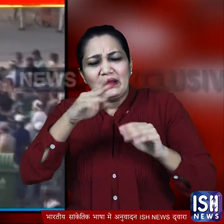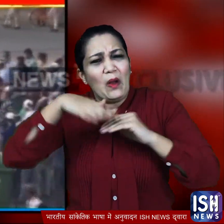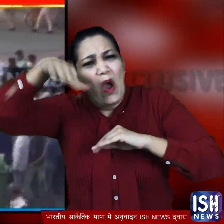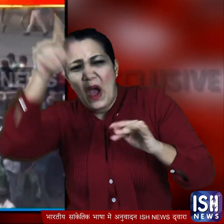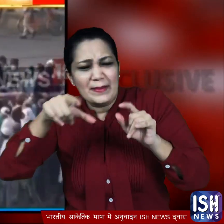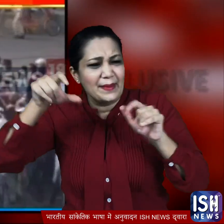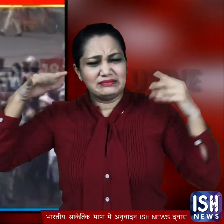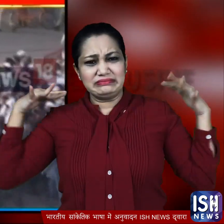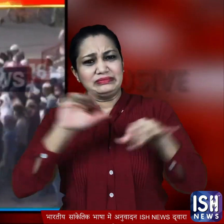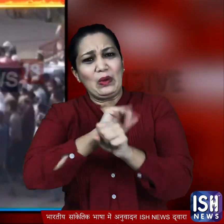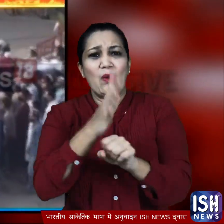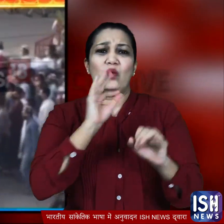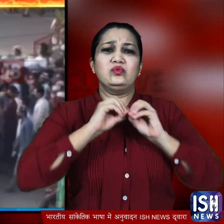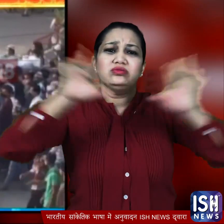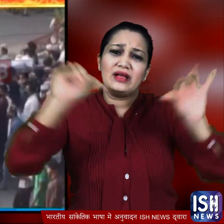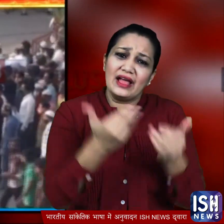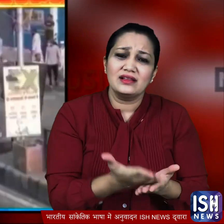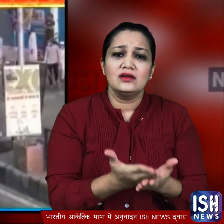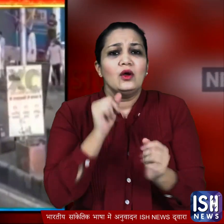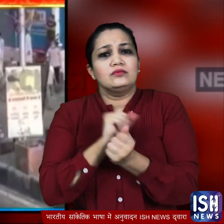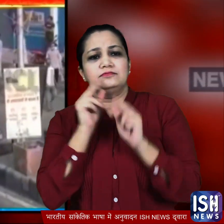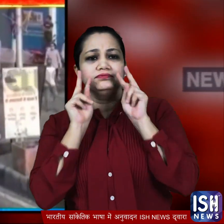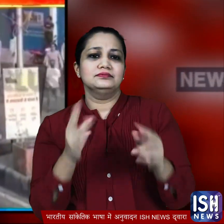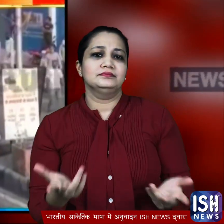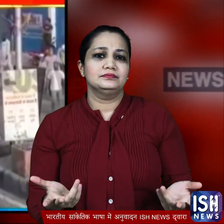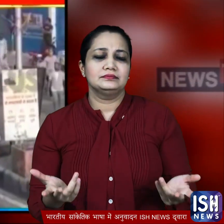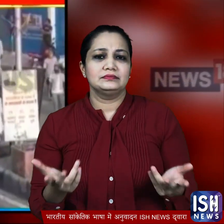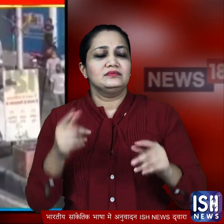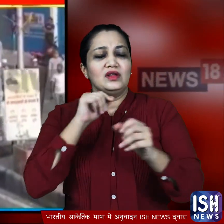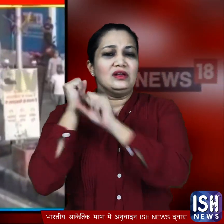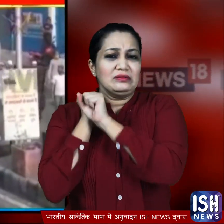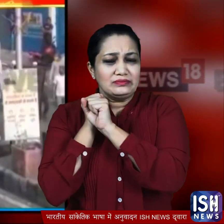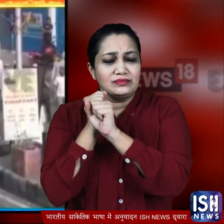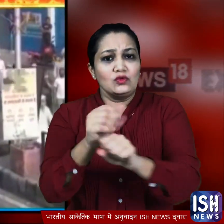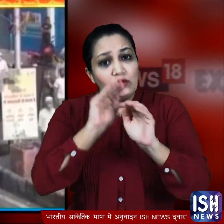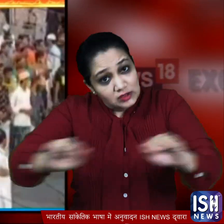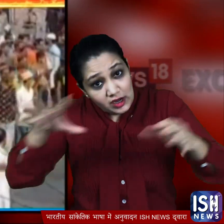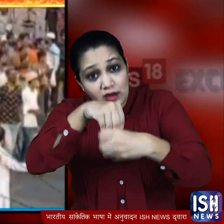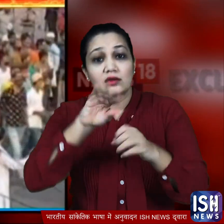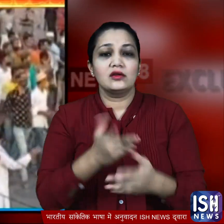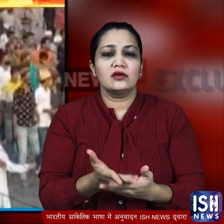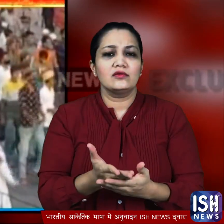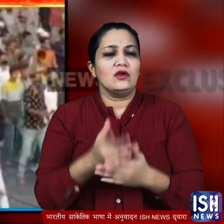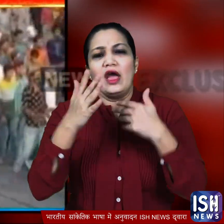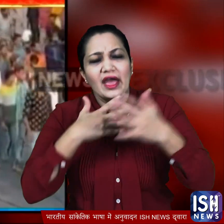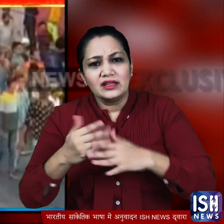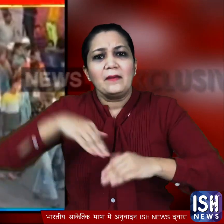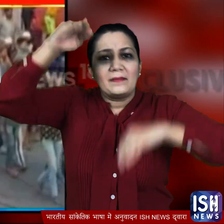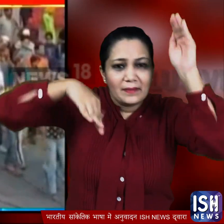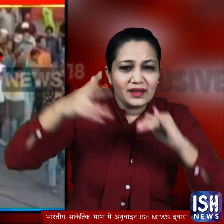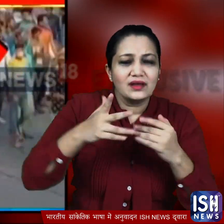को दावत दे रहे थे और वो खड़े खड़े देख रहे थे हैरानी तो इस बात किये कि जनाजे में बच्चे भी शामिल हुए जिने नहीं किसी बड़े ने और ना किसी